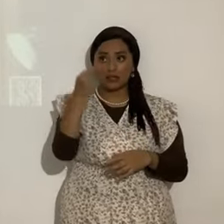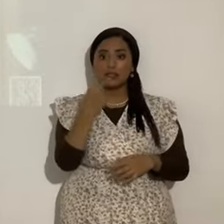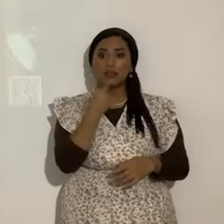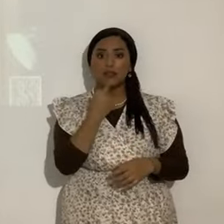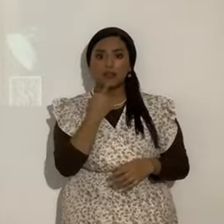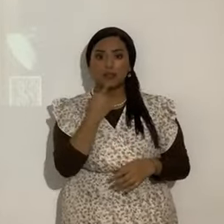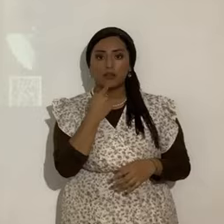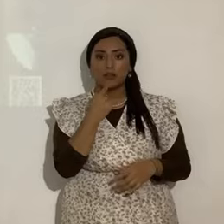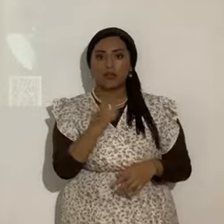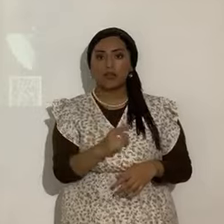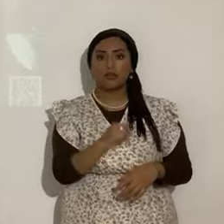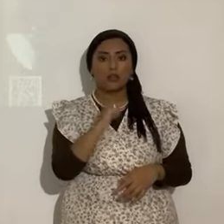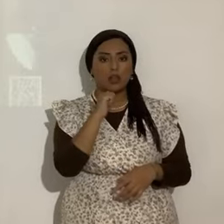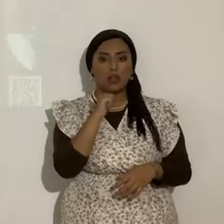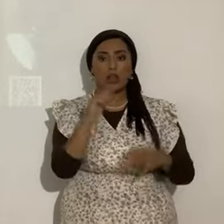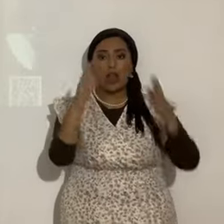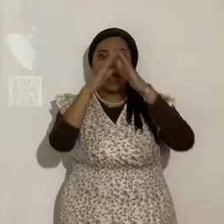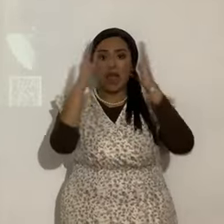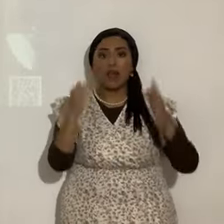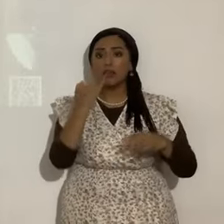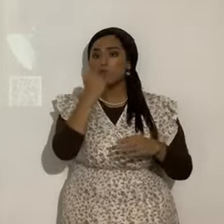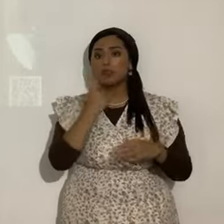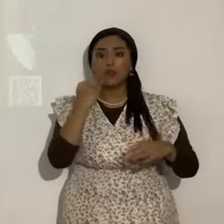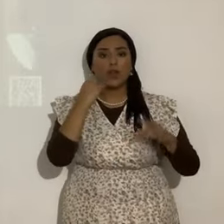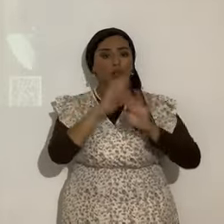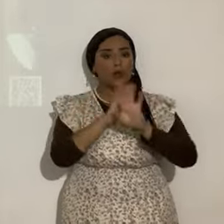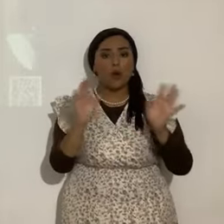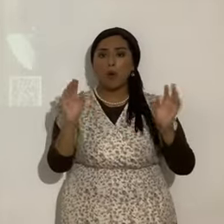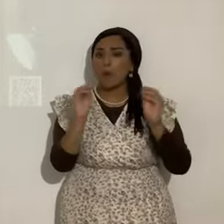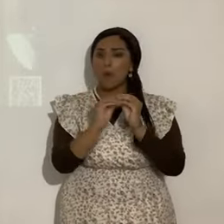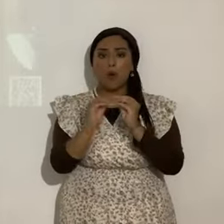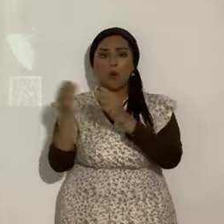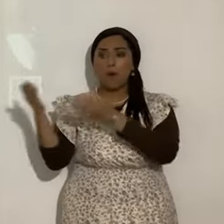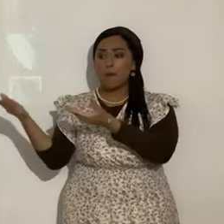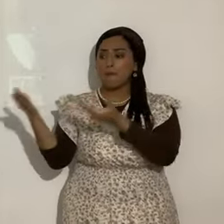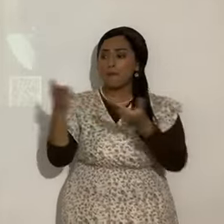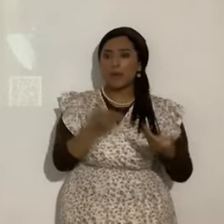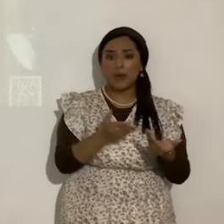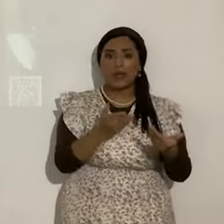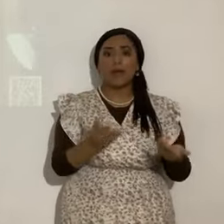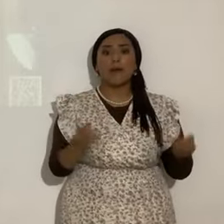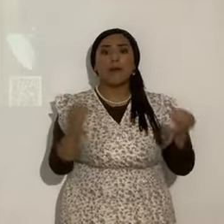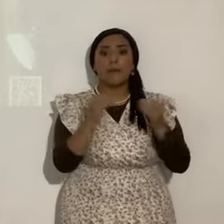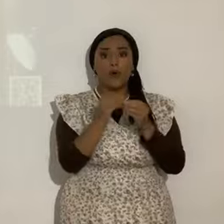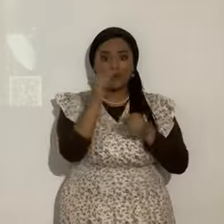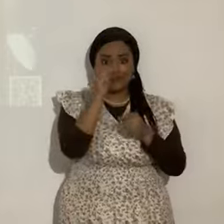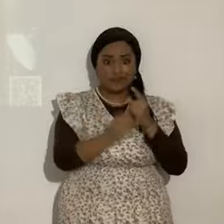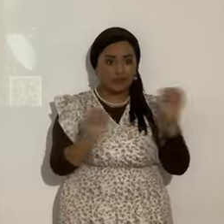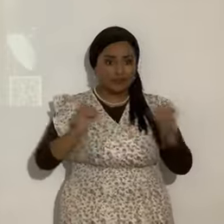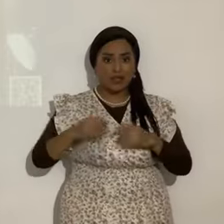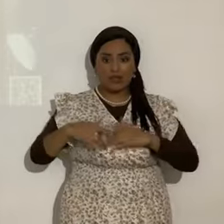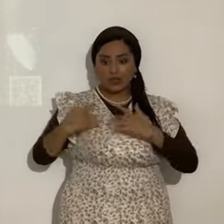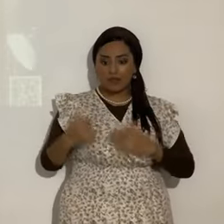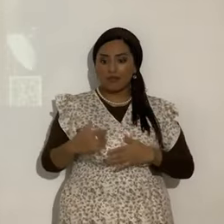no traigas casa de Israel, ya no traigan más incircuncisos de corazón y de carne. Ahí están las dos.